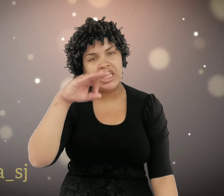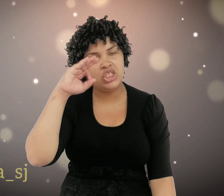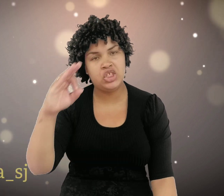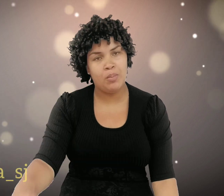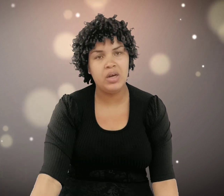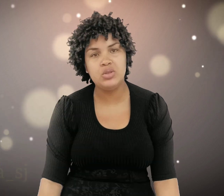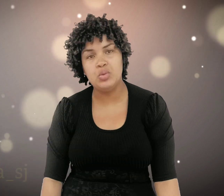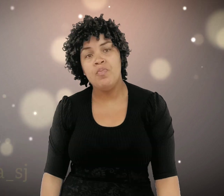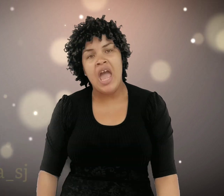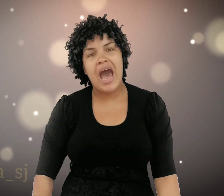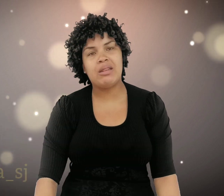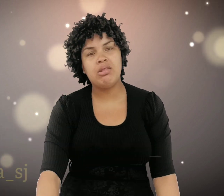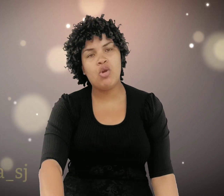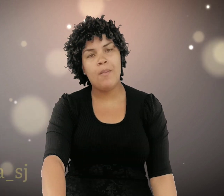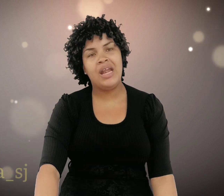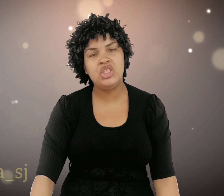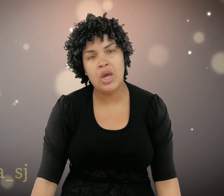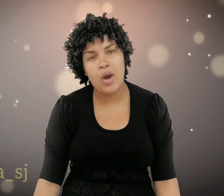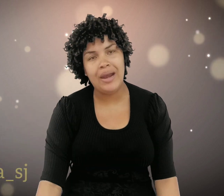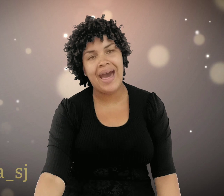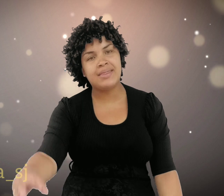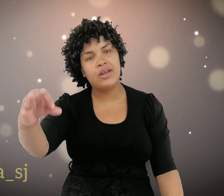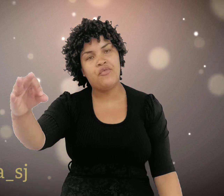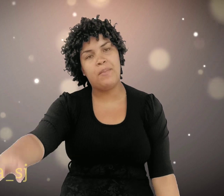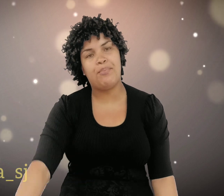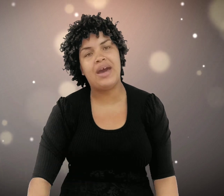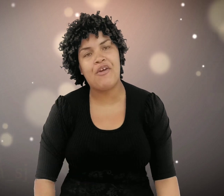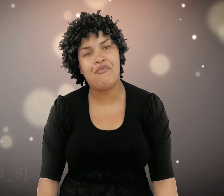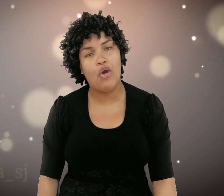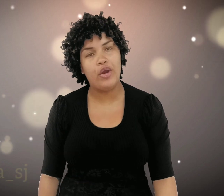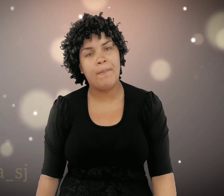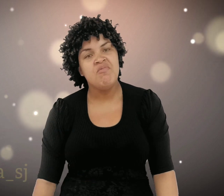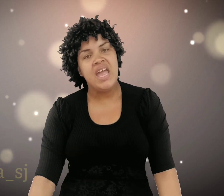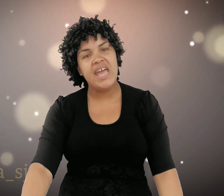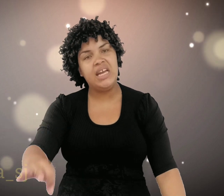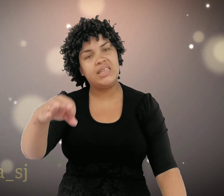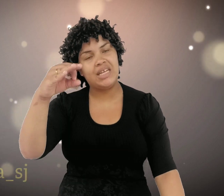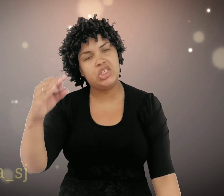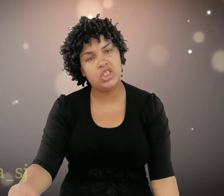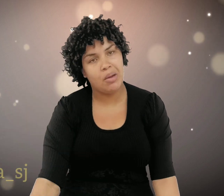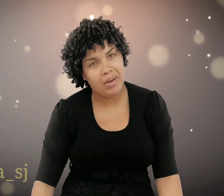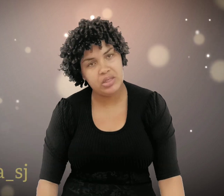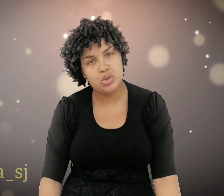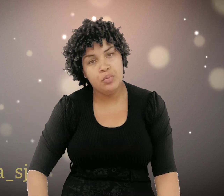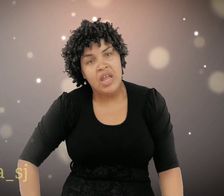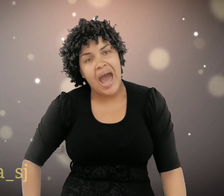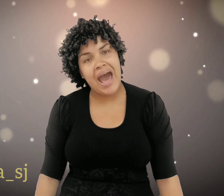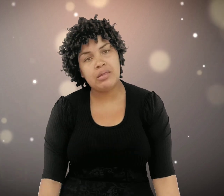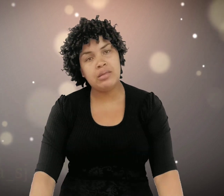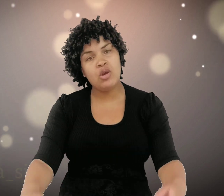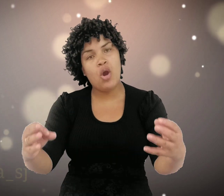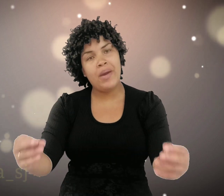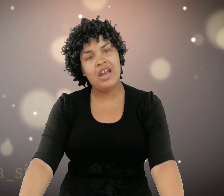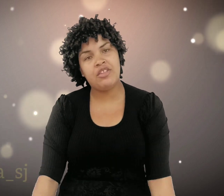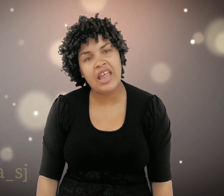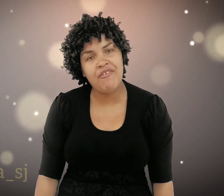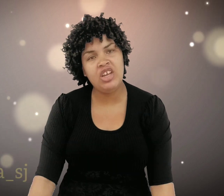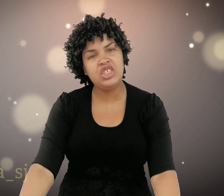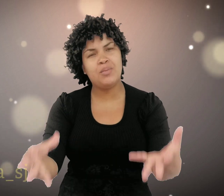te chamando. Assim como Ele chamou Lázaro vem para fora, Ele tá te chamando. Assim como Ele teve íntima